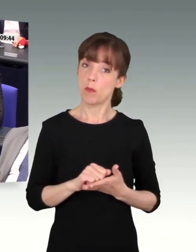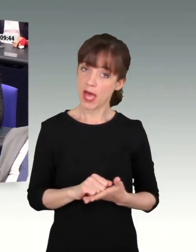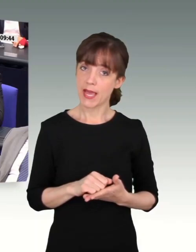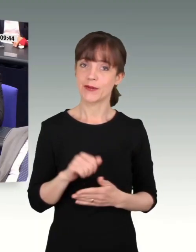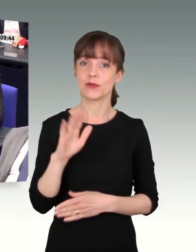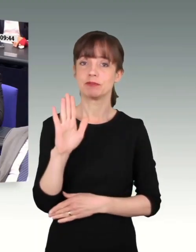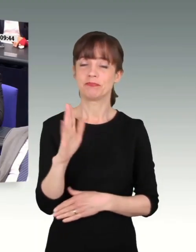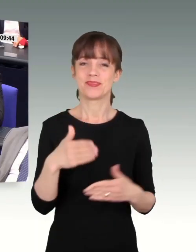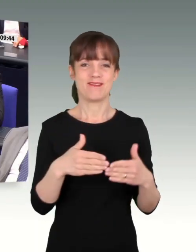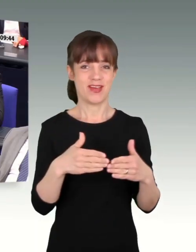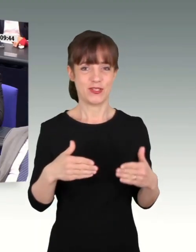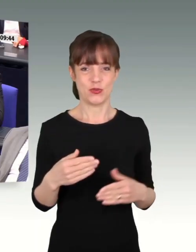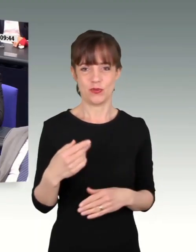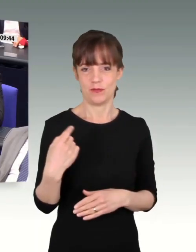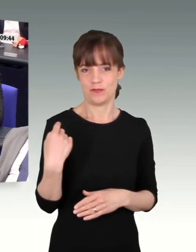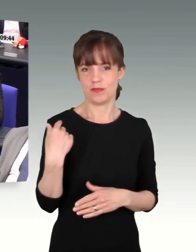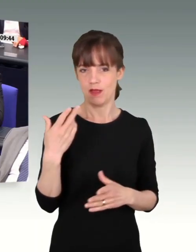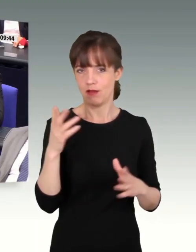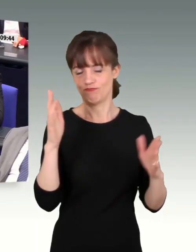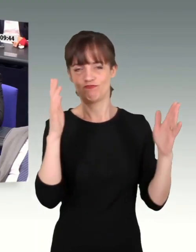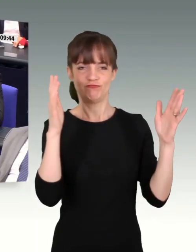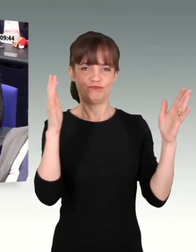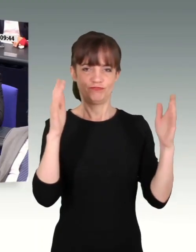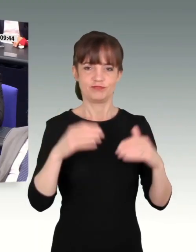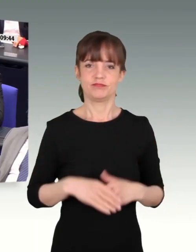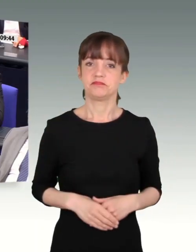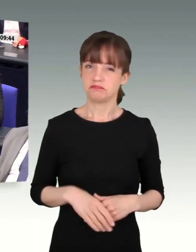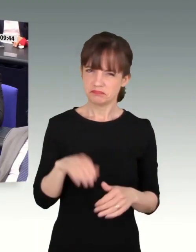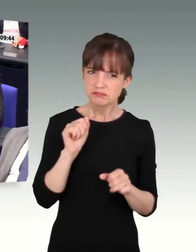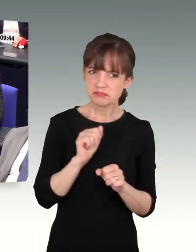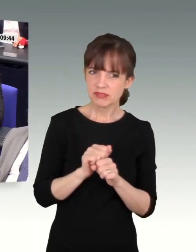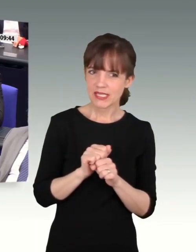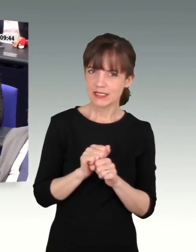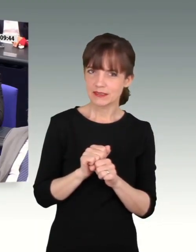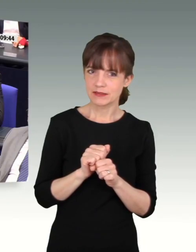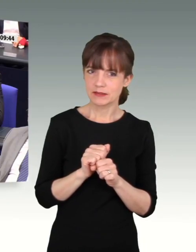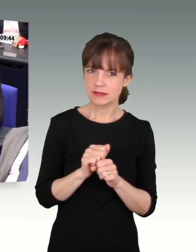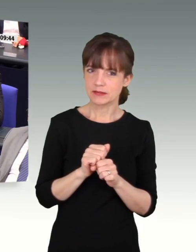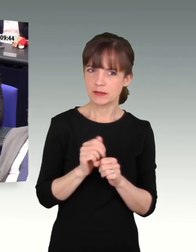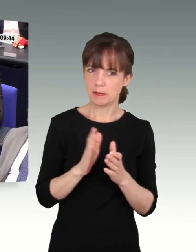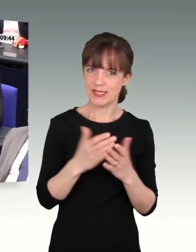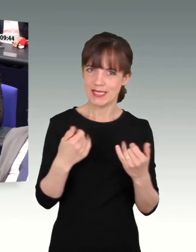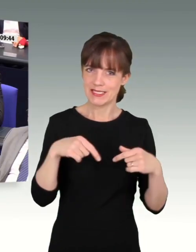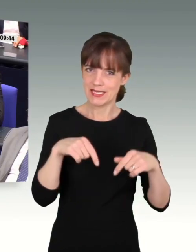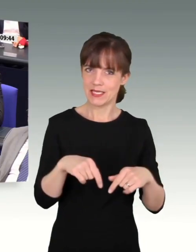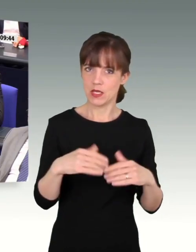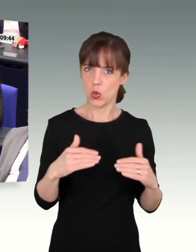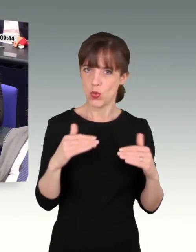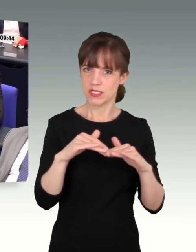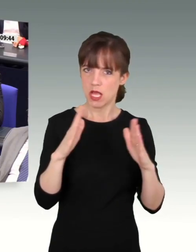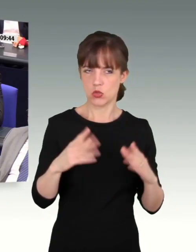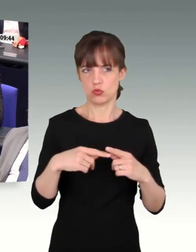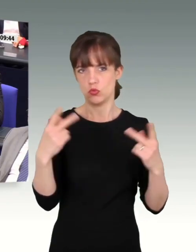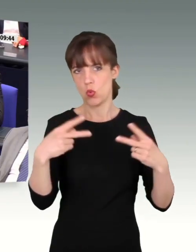Fraktion hat ja gerade genau. Können Sie mal diesem Hohen Haus und damit der Öffentlichkeit erklären. Ich